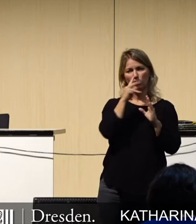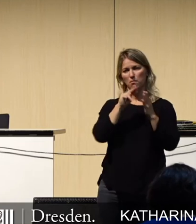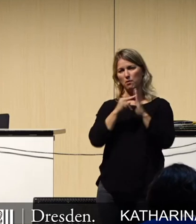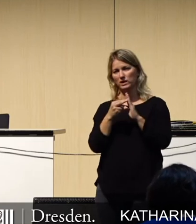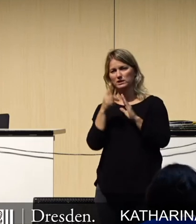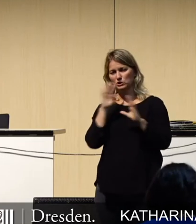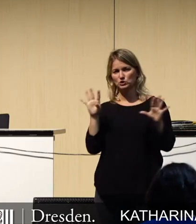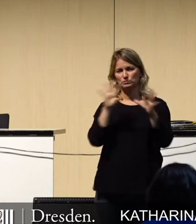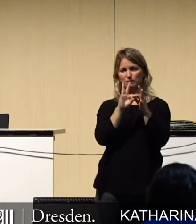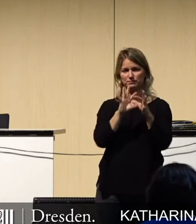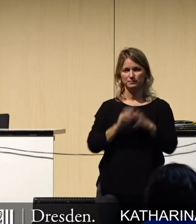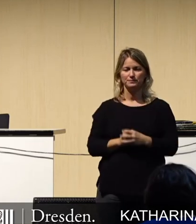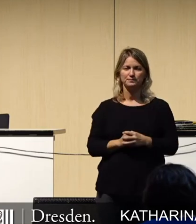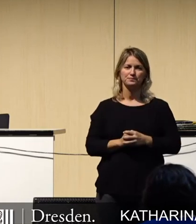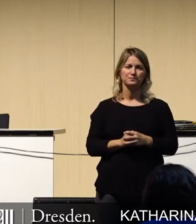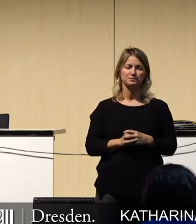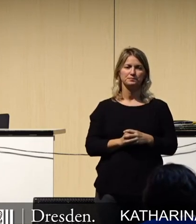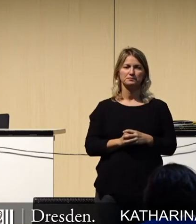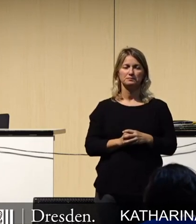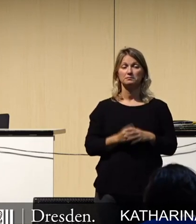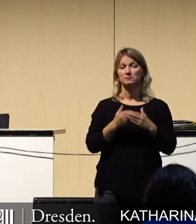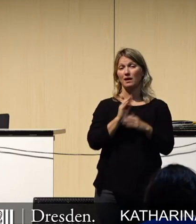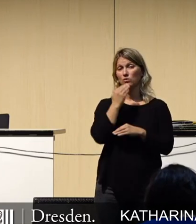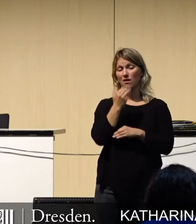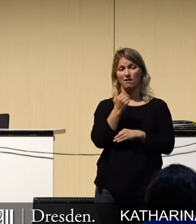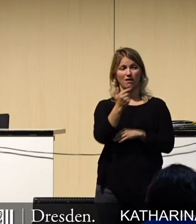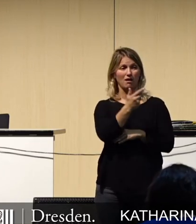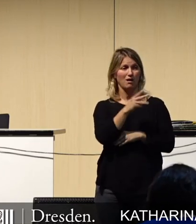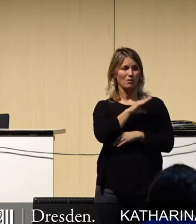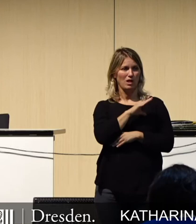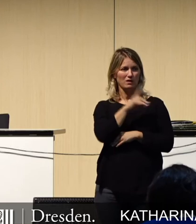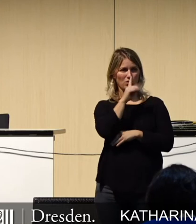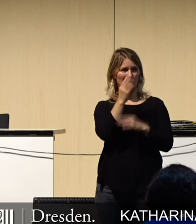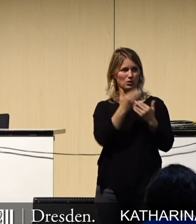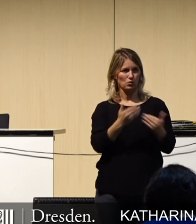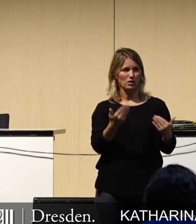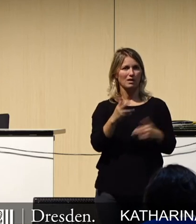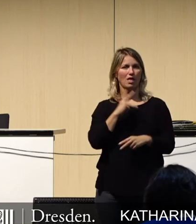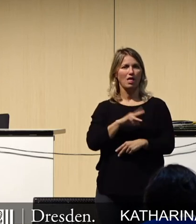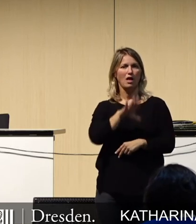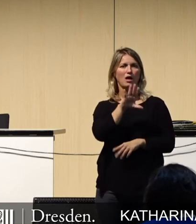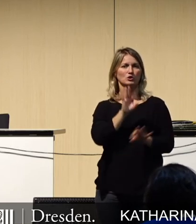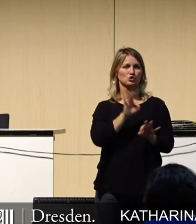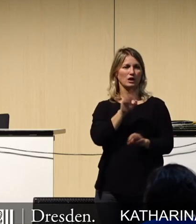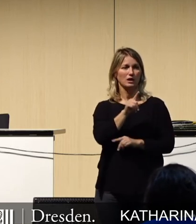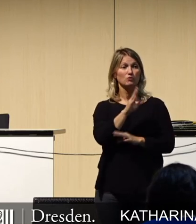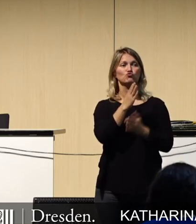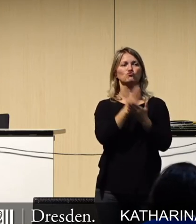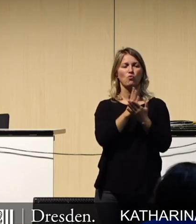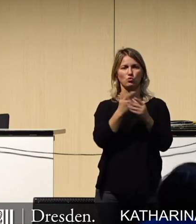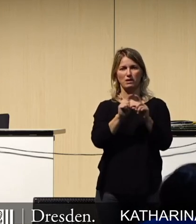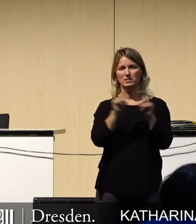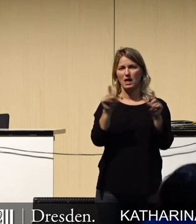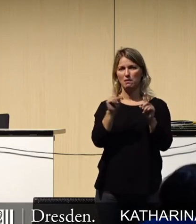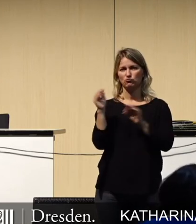mit einzugehen. Ich danke auch meinen Kollegen von den Grünen, den Herrn Schlick, dass er hier bereits schon über die Strahlung